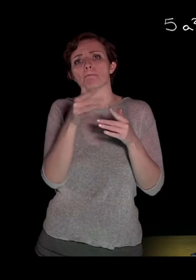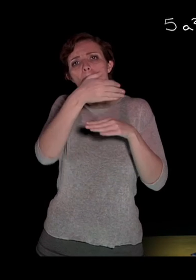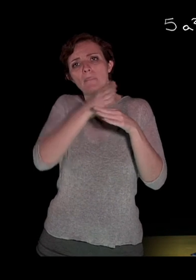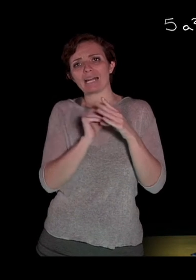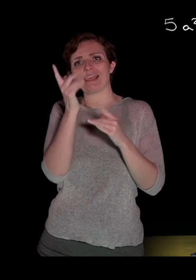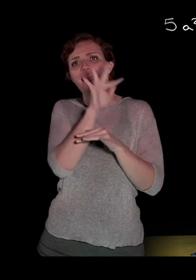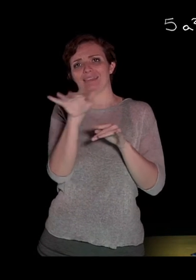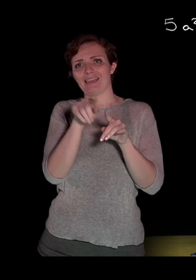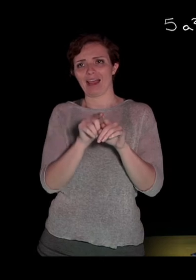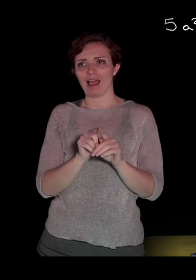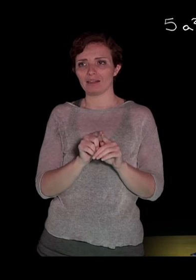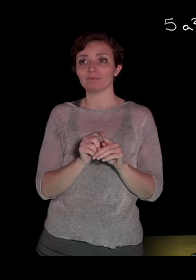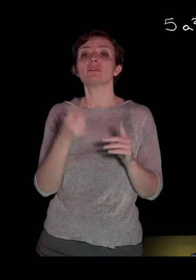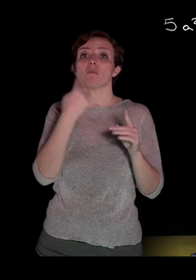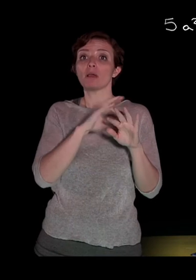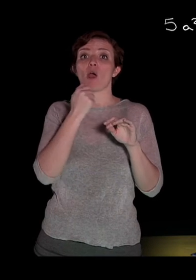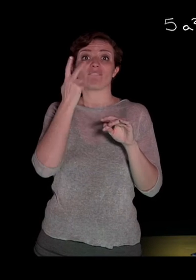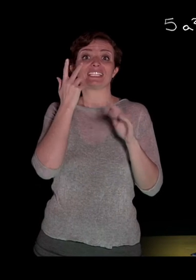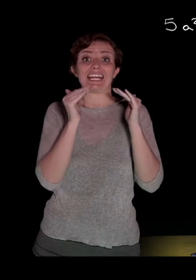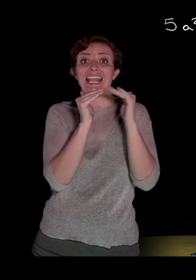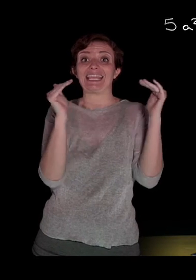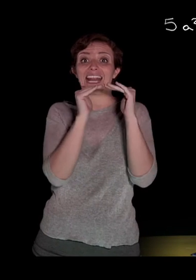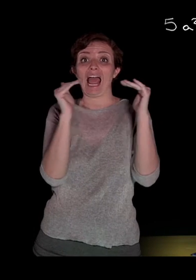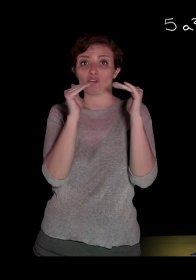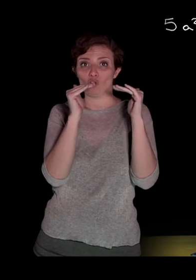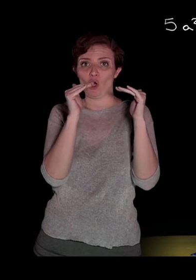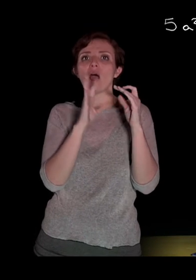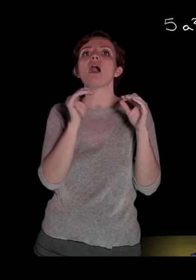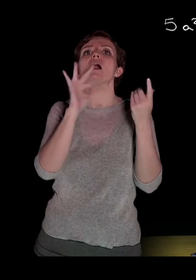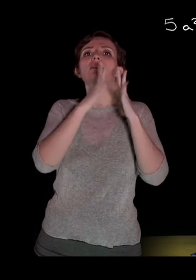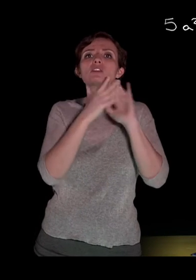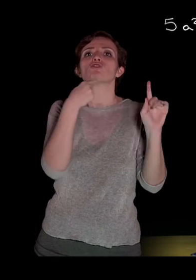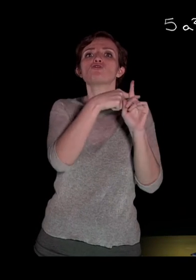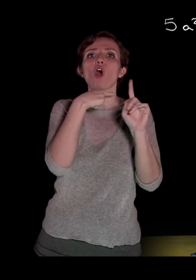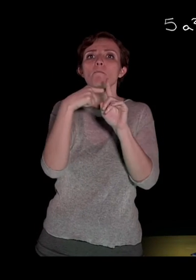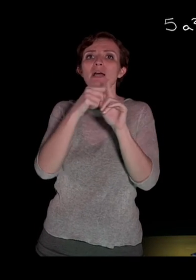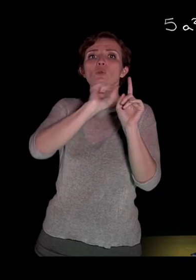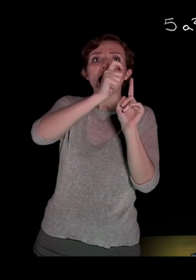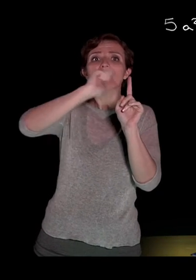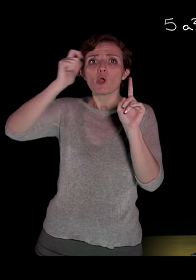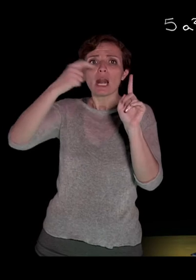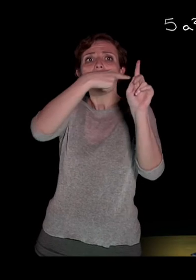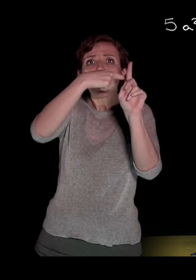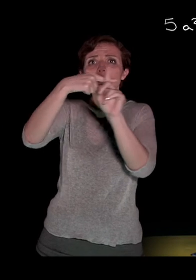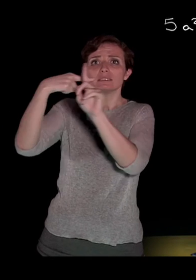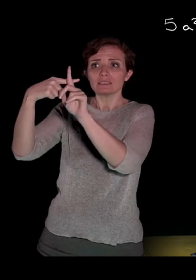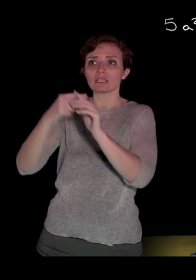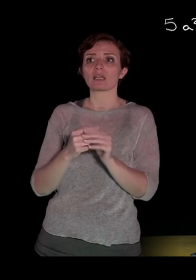anche vedere quello che è il grado di un monomio, che è la somma di tutti gli esponenti delle varie lettere. Quindi, in questo caso, questo monomio sarà di grado 3